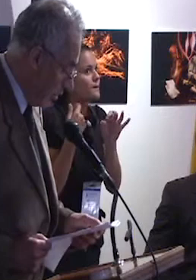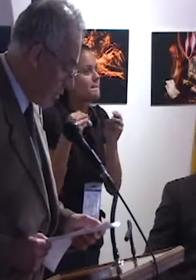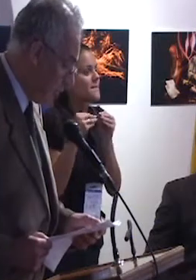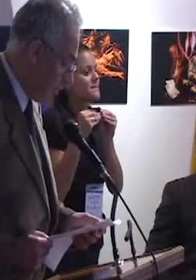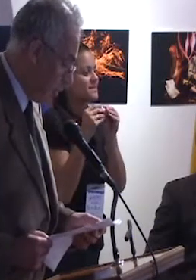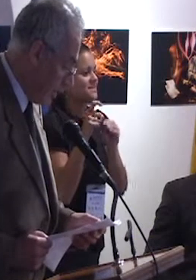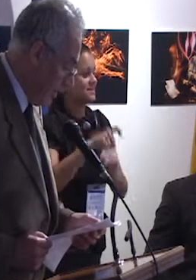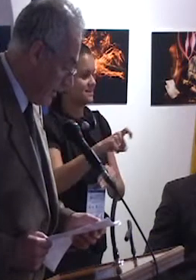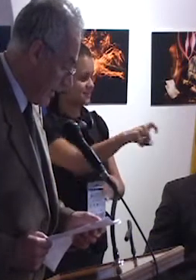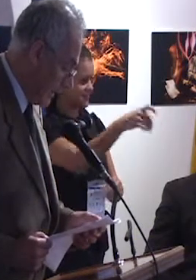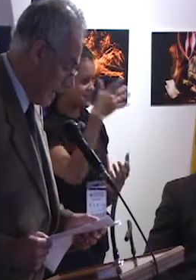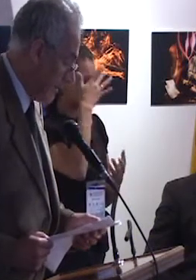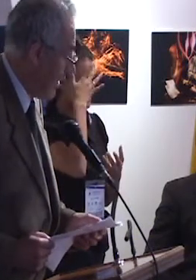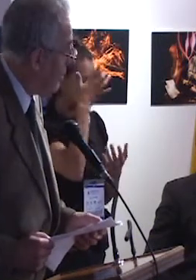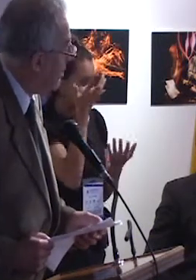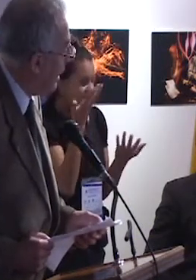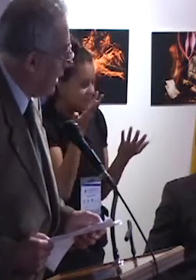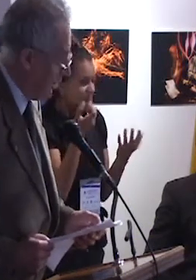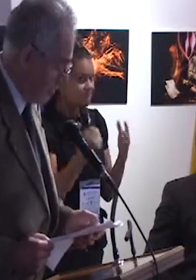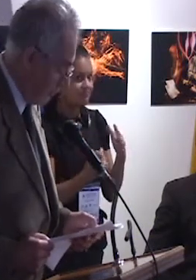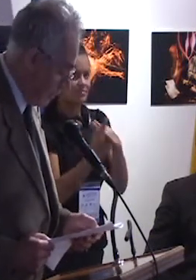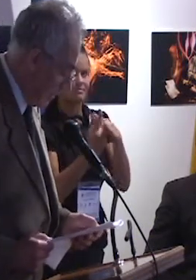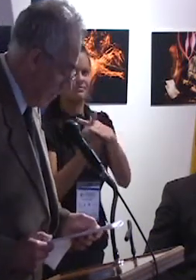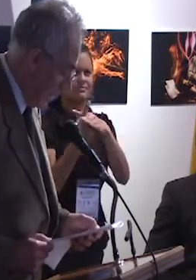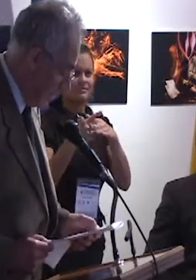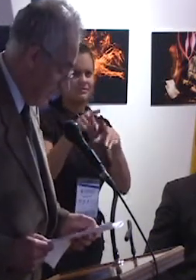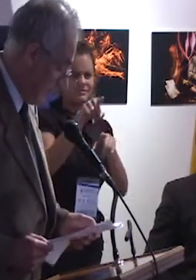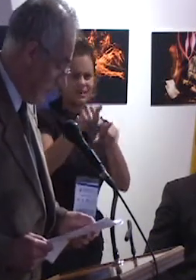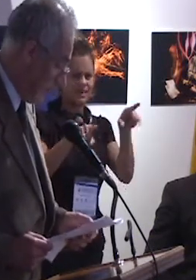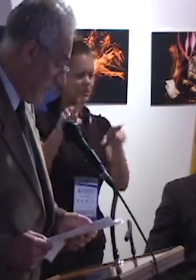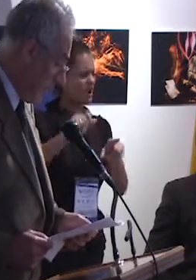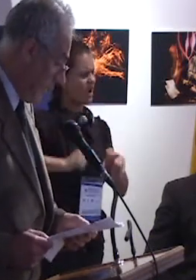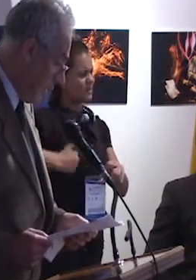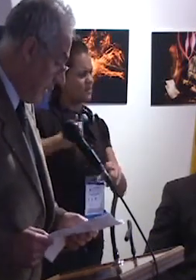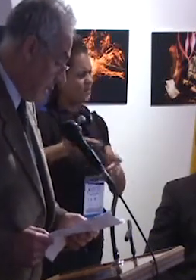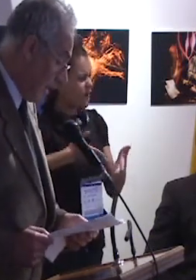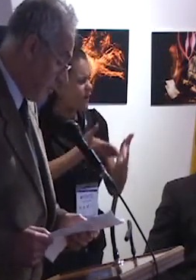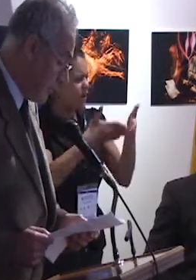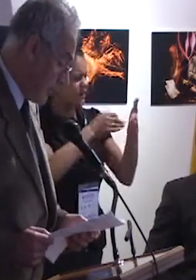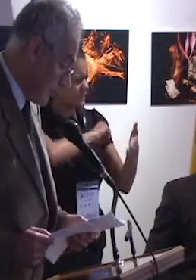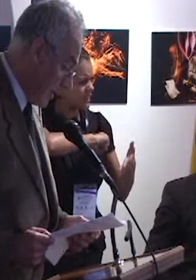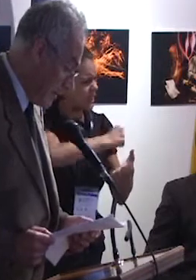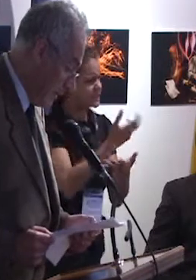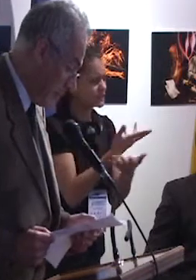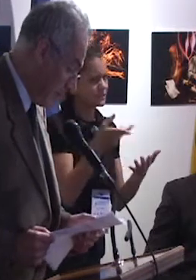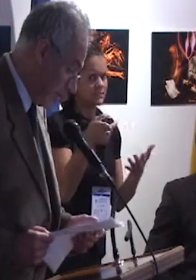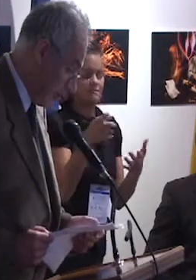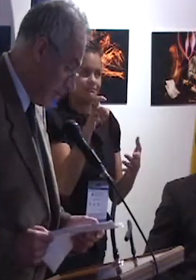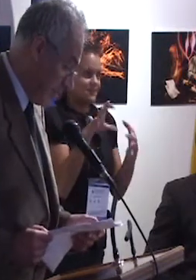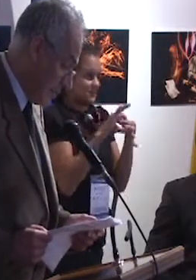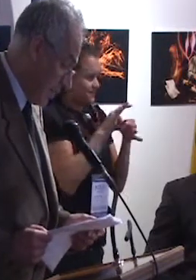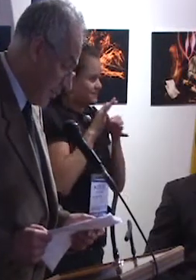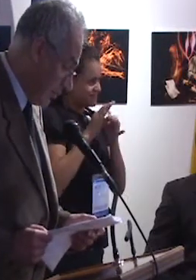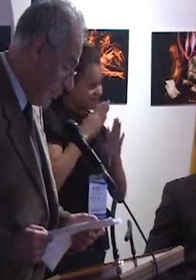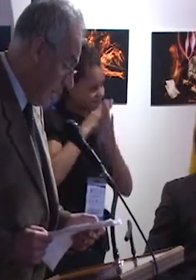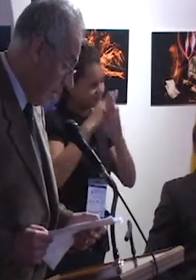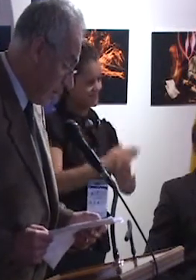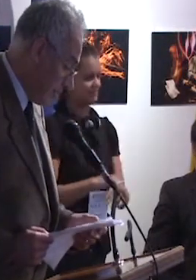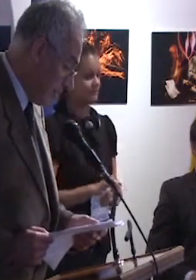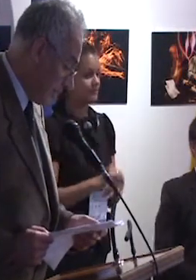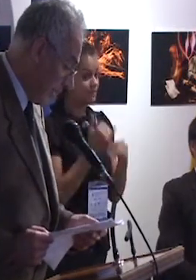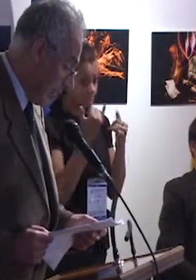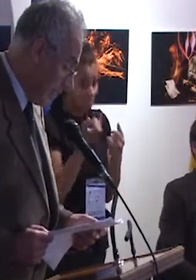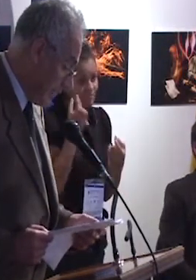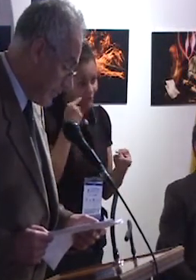de islotes proclives a atentar contra derechos fundamentales. Tal como se expresa en la motivación de este evento,